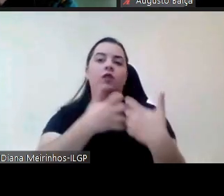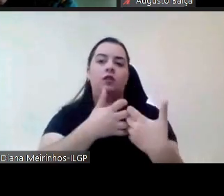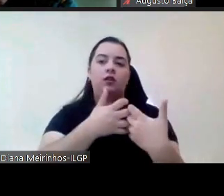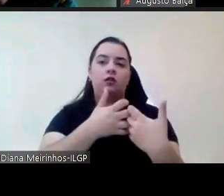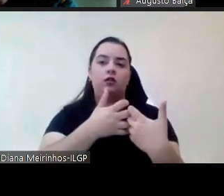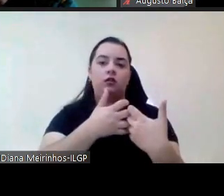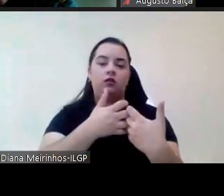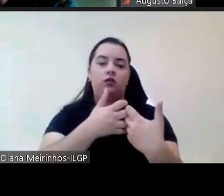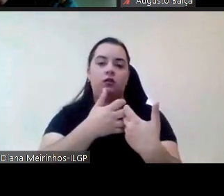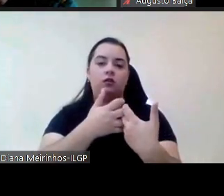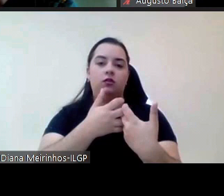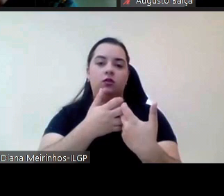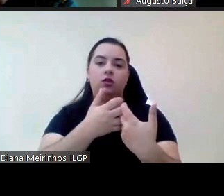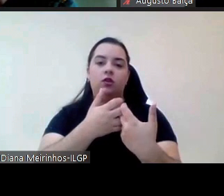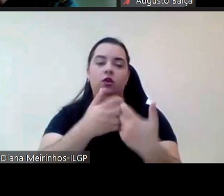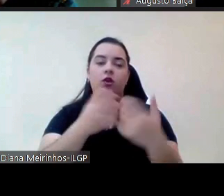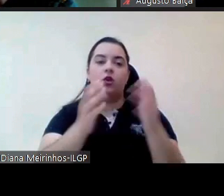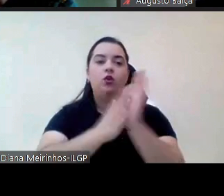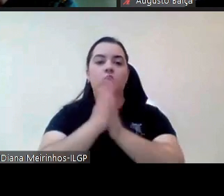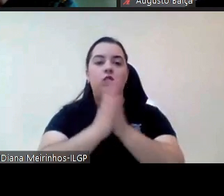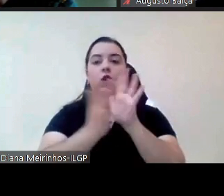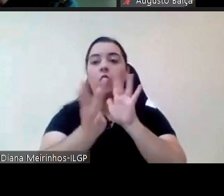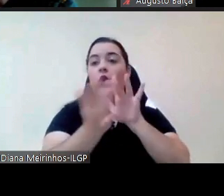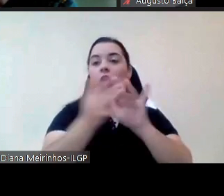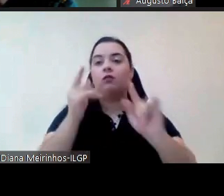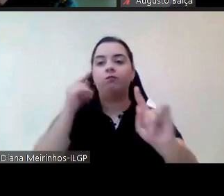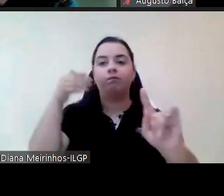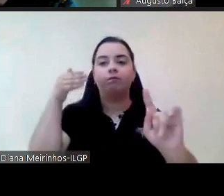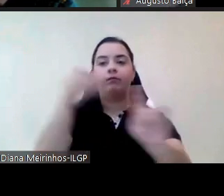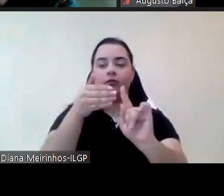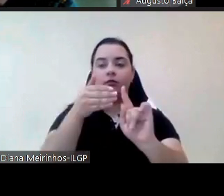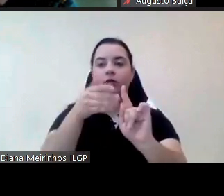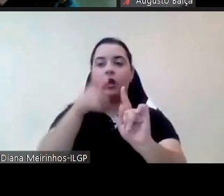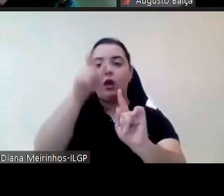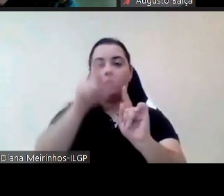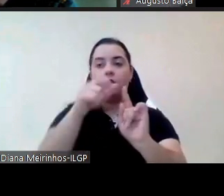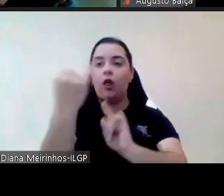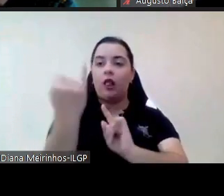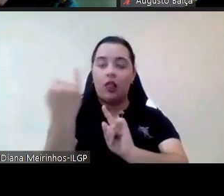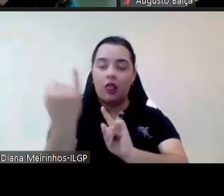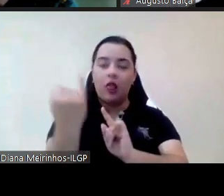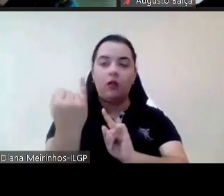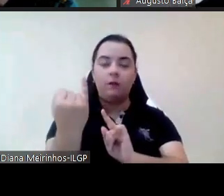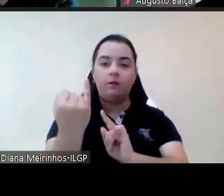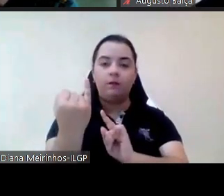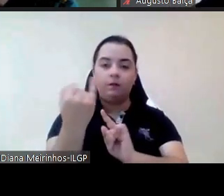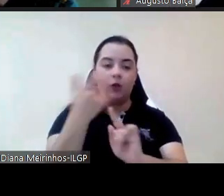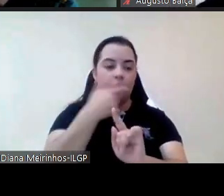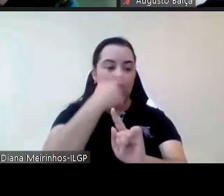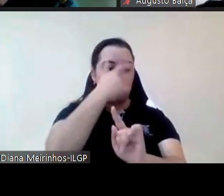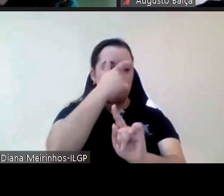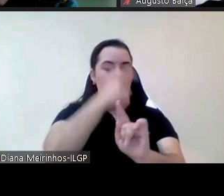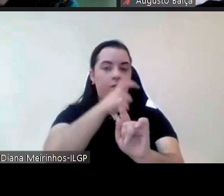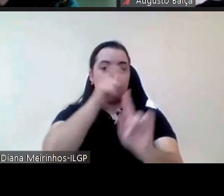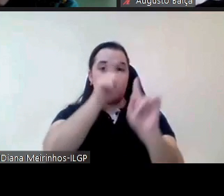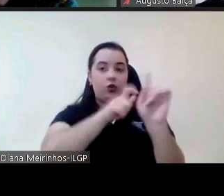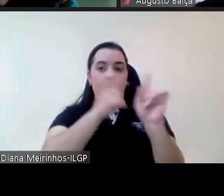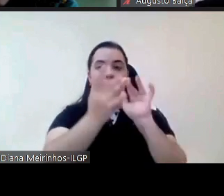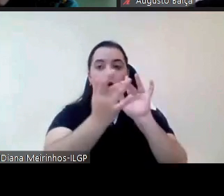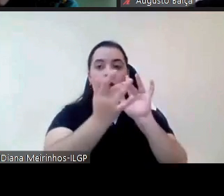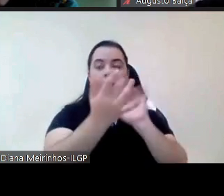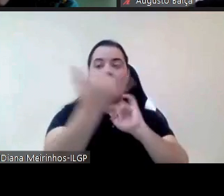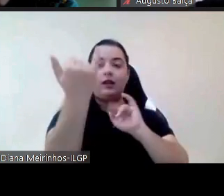o contacto diretamente com a entidade segundo aquilo que percebi se o contacto diretamente com a entidade não seria talvez mais